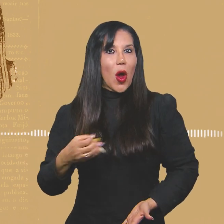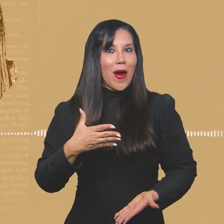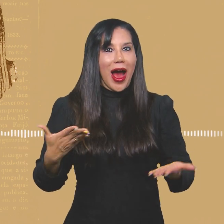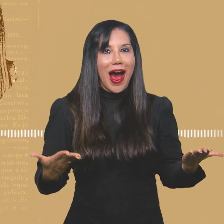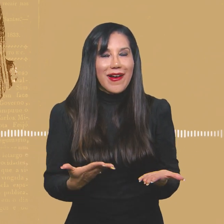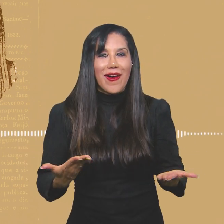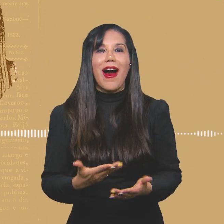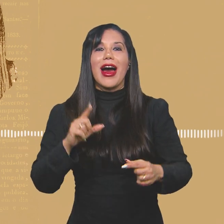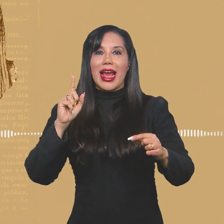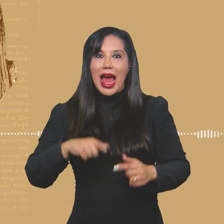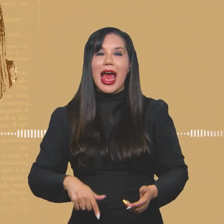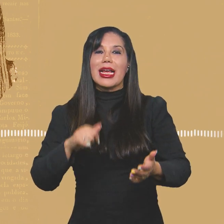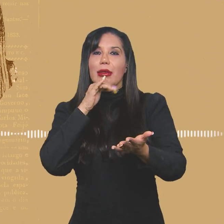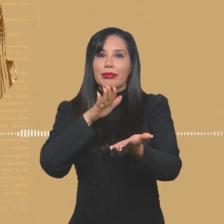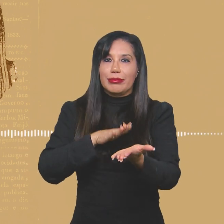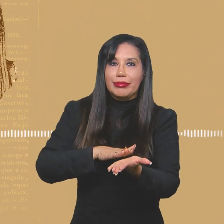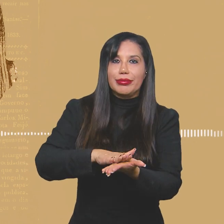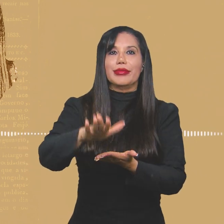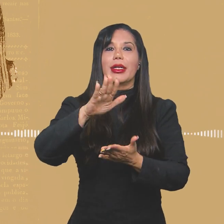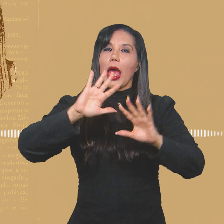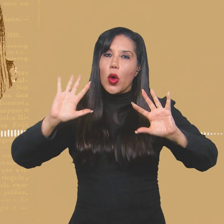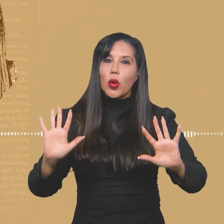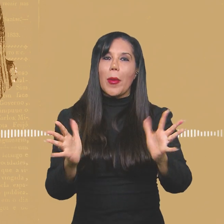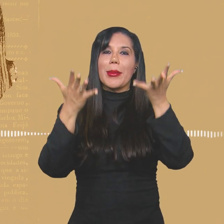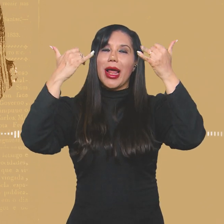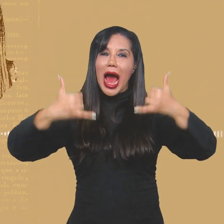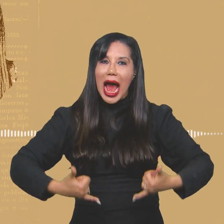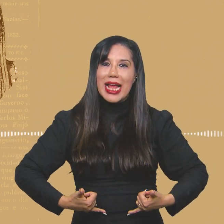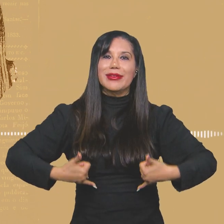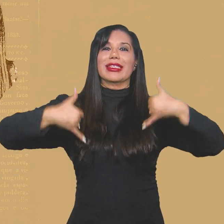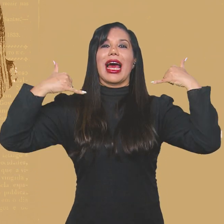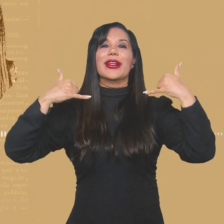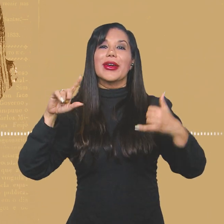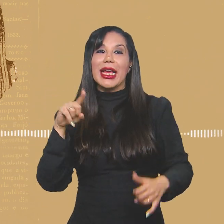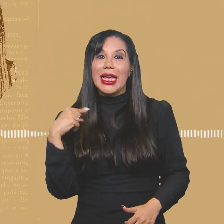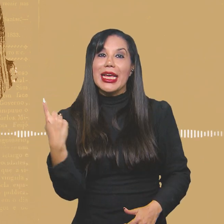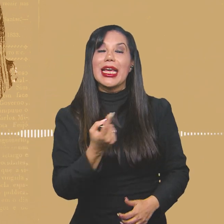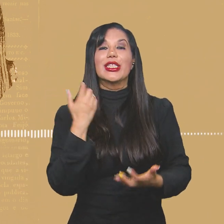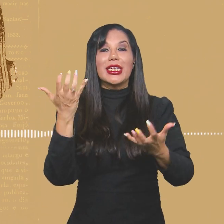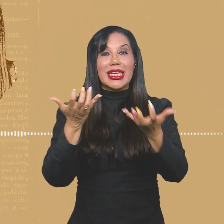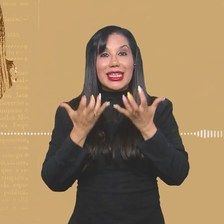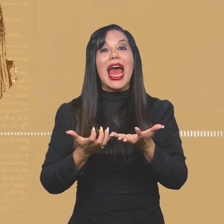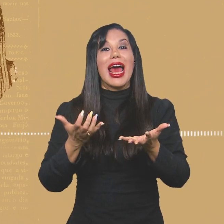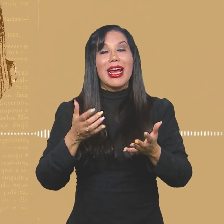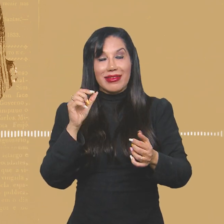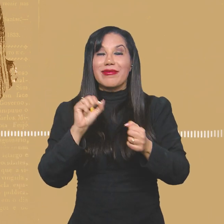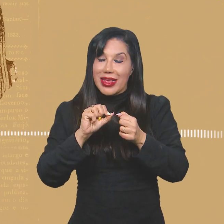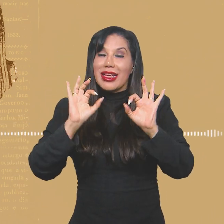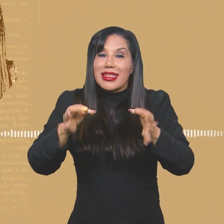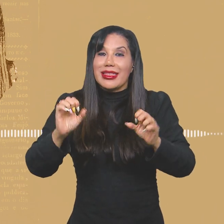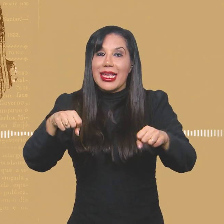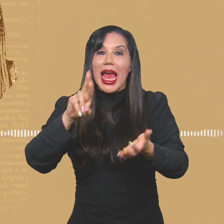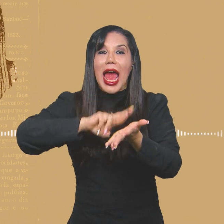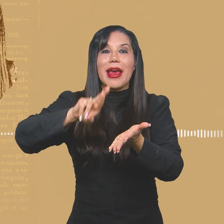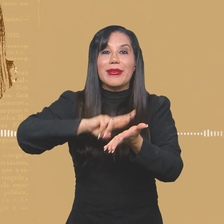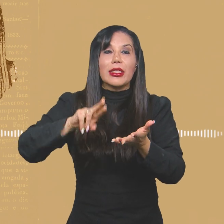uma revista, teria uma publicação, assim, de comemoração de aniversário e a gente pretende fazer